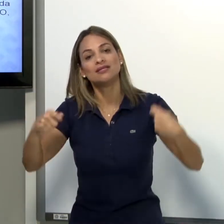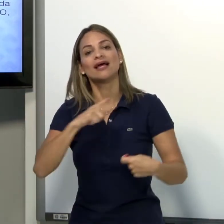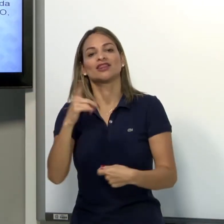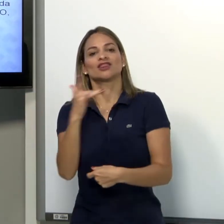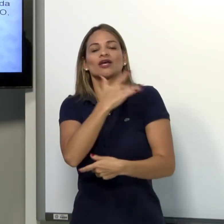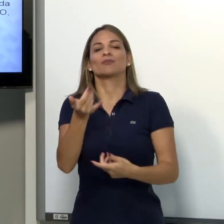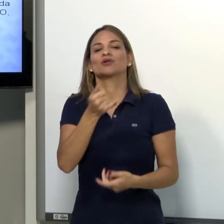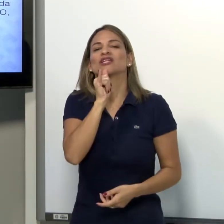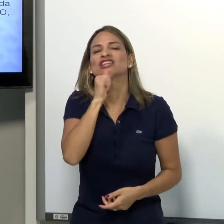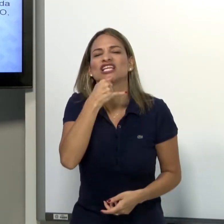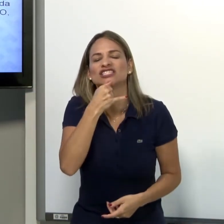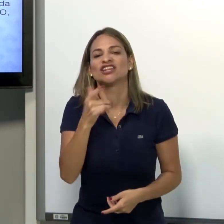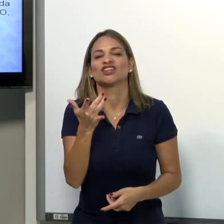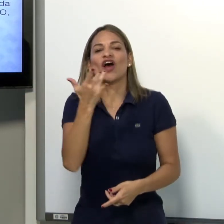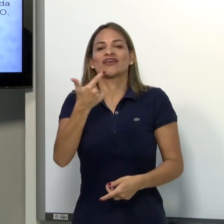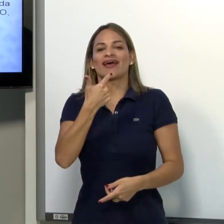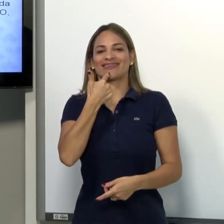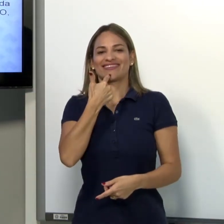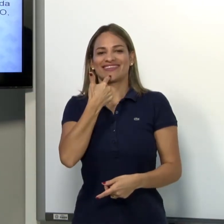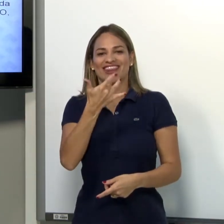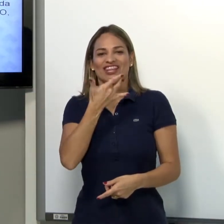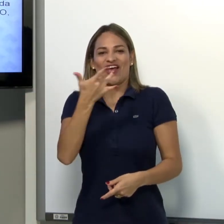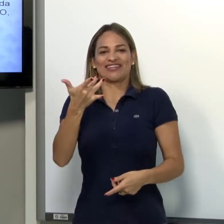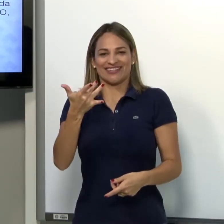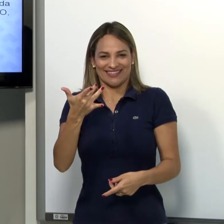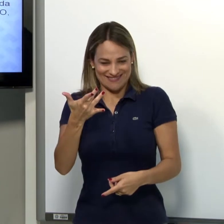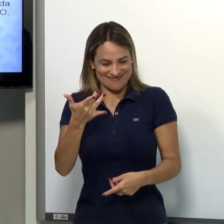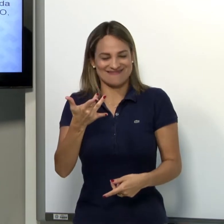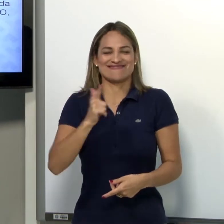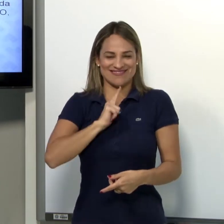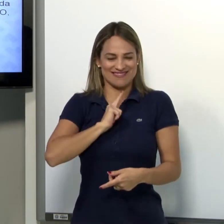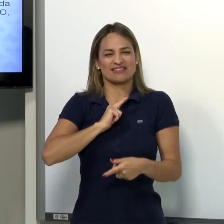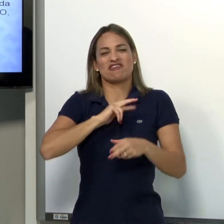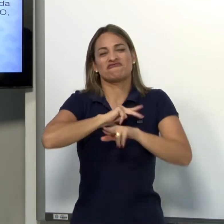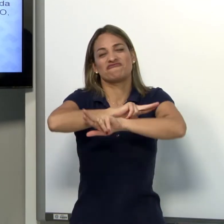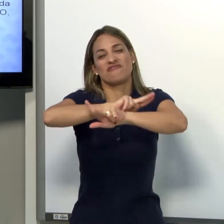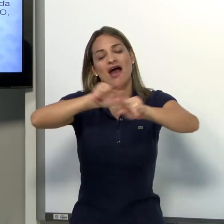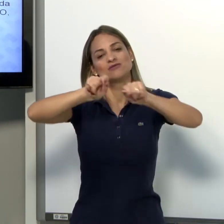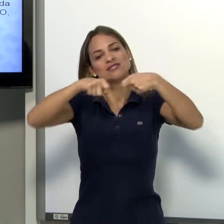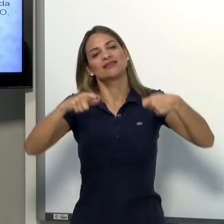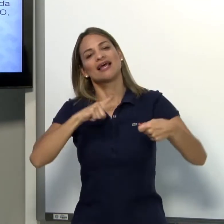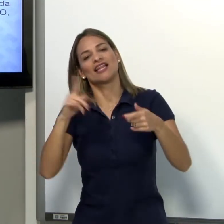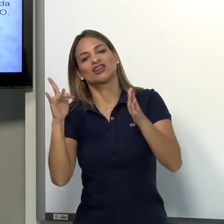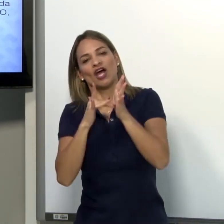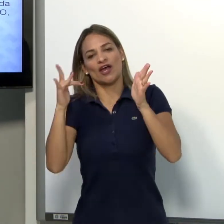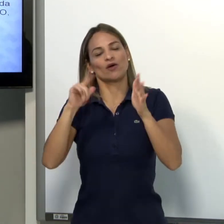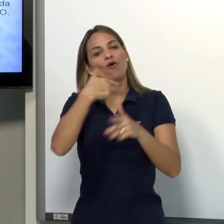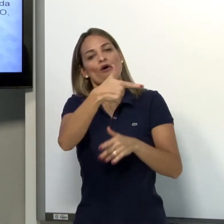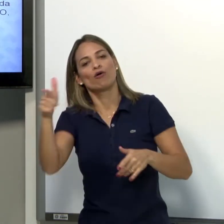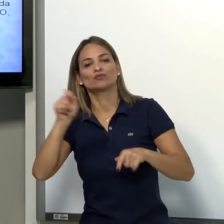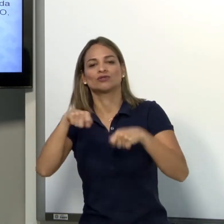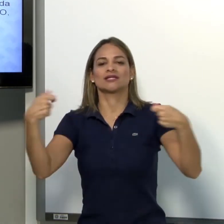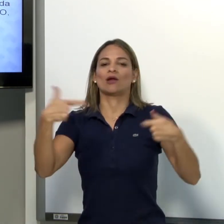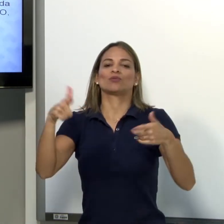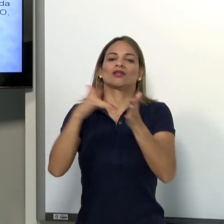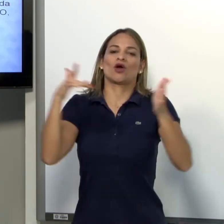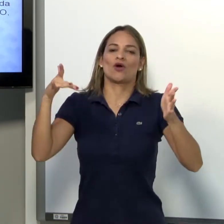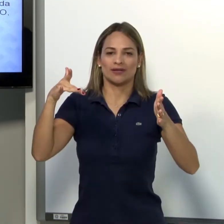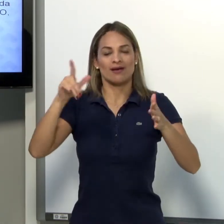outros sinais que tocam, por exemplo, triste. Triste toca no queixo. Então, ele é um sinal que